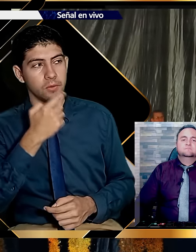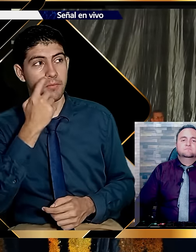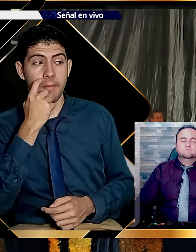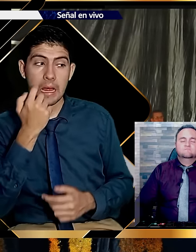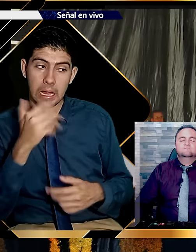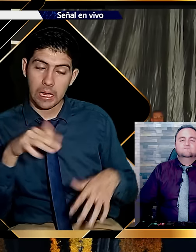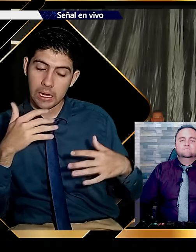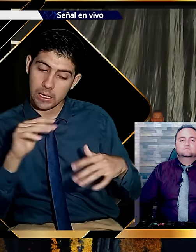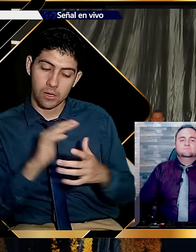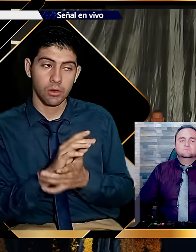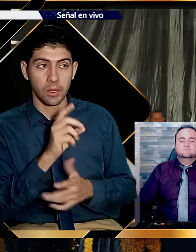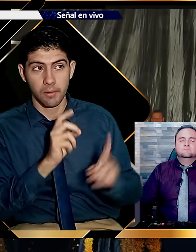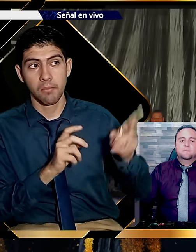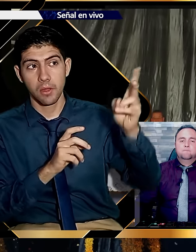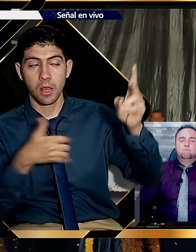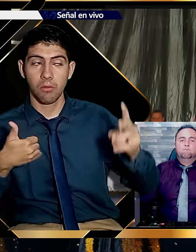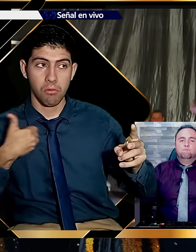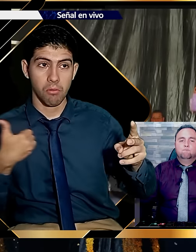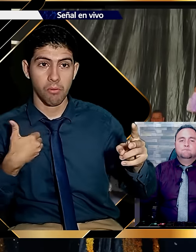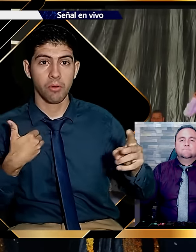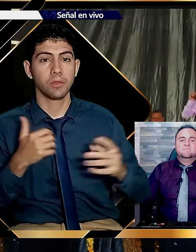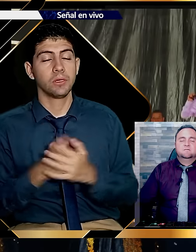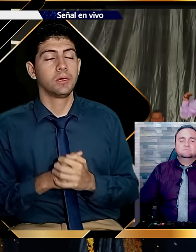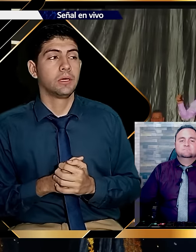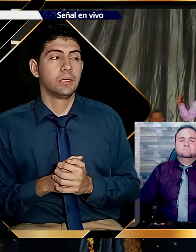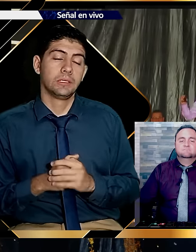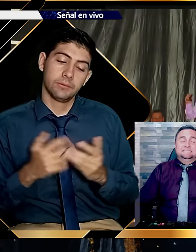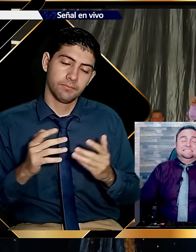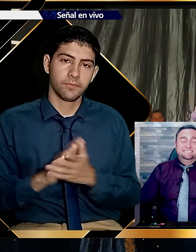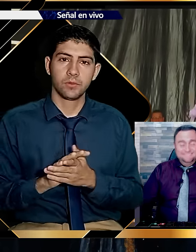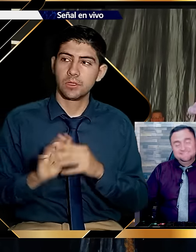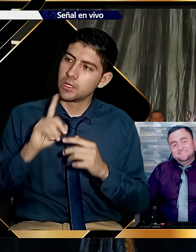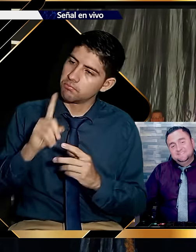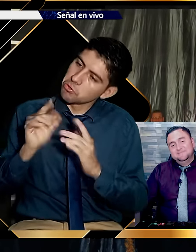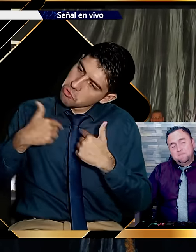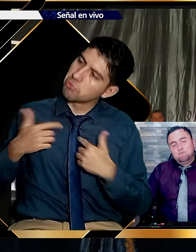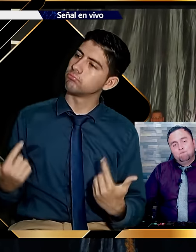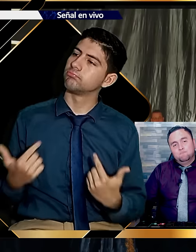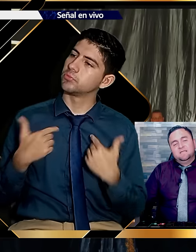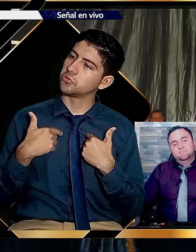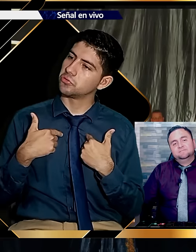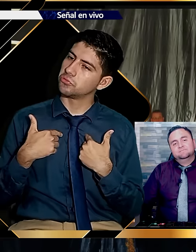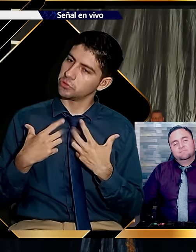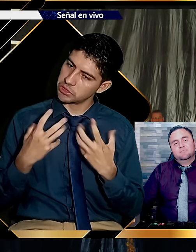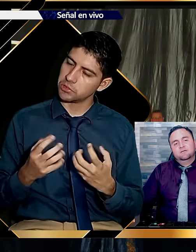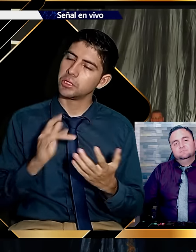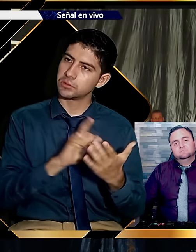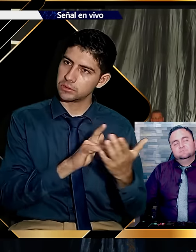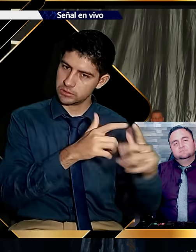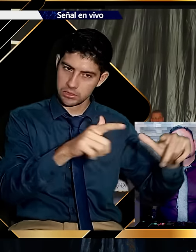Y Cristian dijo, opa, eso dice que los que van por allá son jóvenes y que hay que prepararse. dice, bueno, pero yo voy a ir.